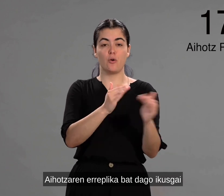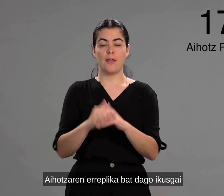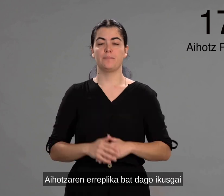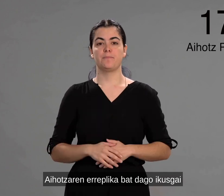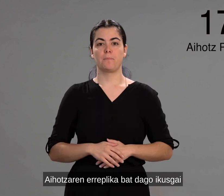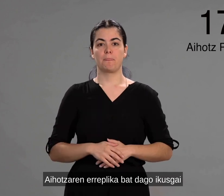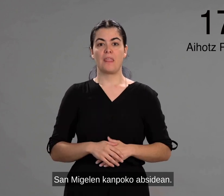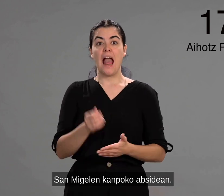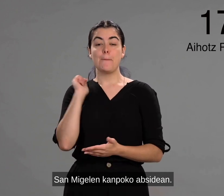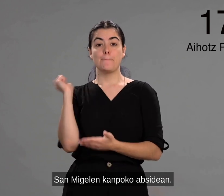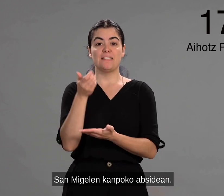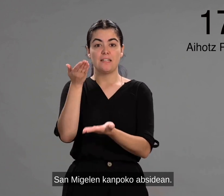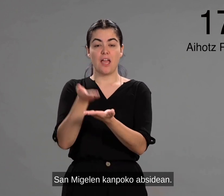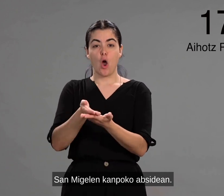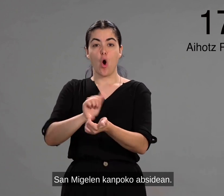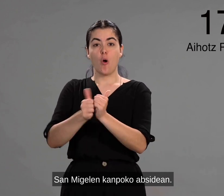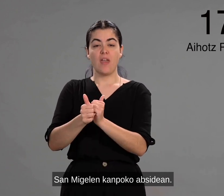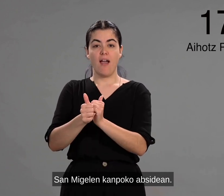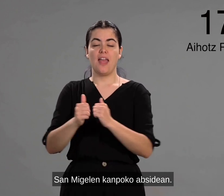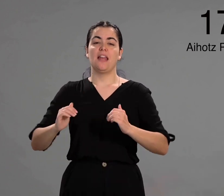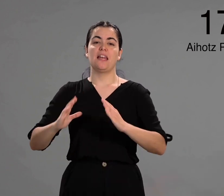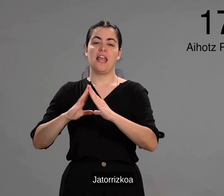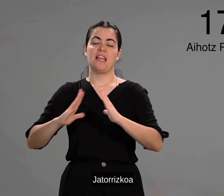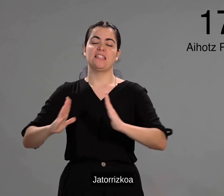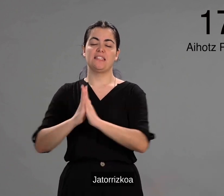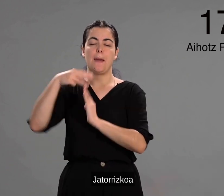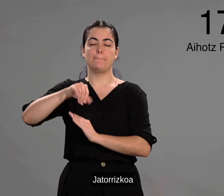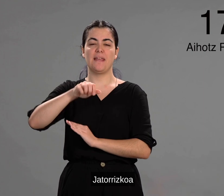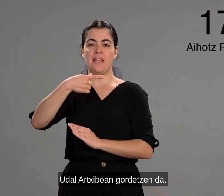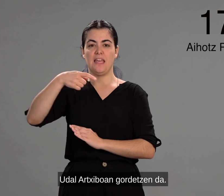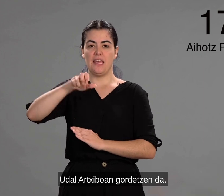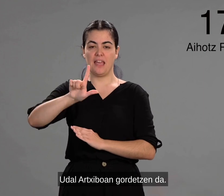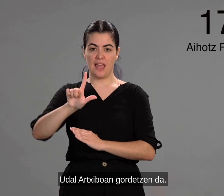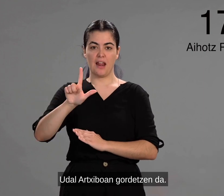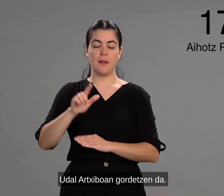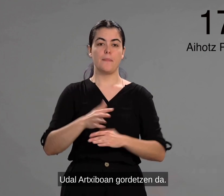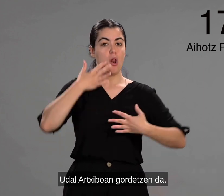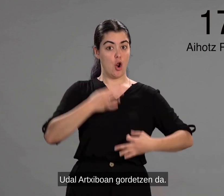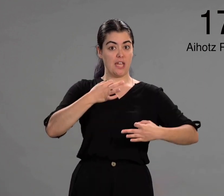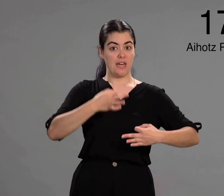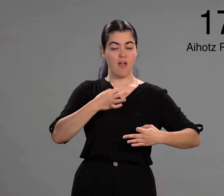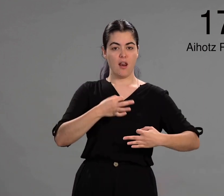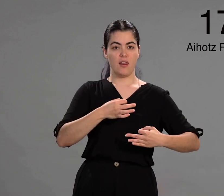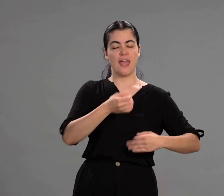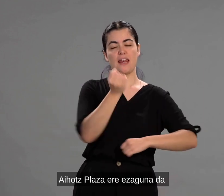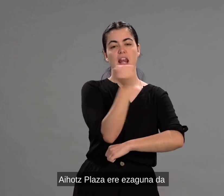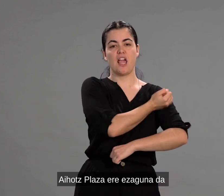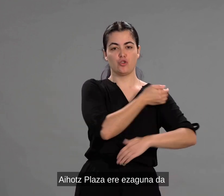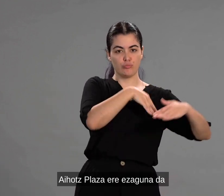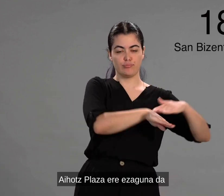dago ikusgai San Miguelen kanpoko absidean. Jatorrizkoa udal arxiboan gordetzen da. Aiotz plaza